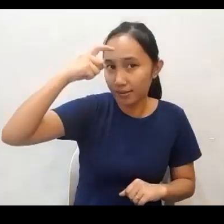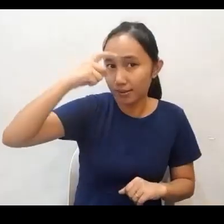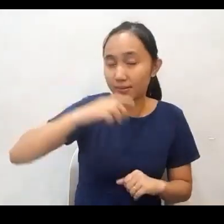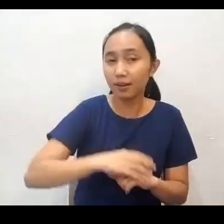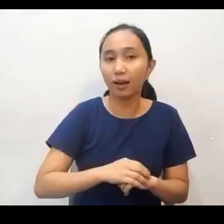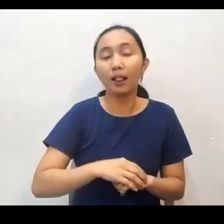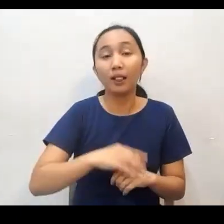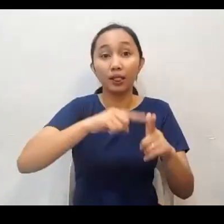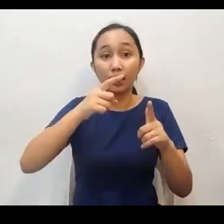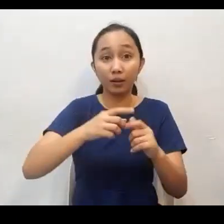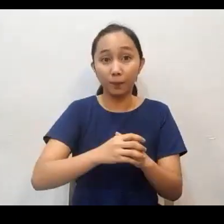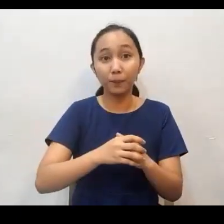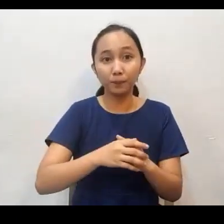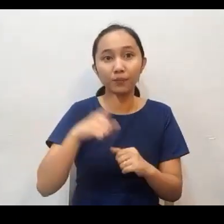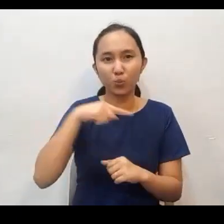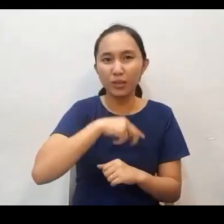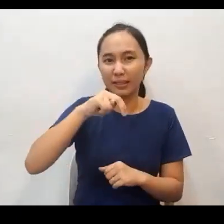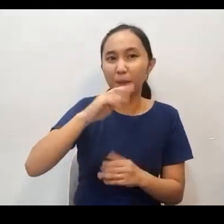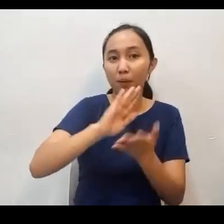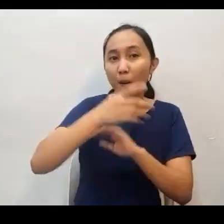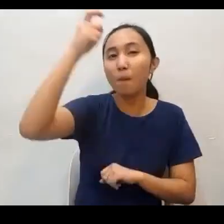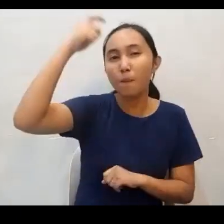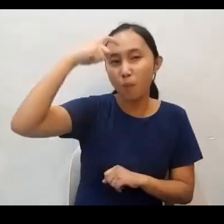habang tayo ay nabubuhay sa mundong ito bilang kristyano.